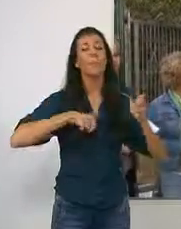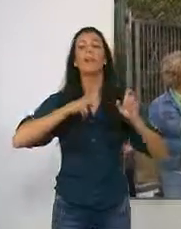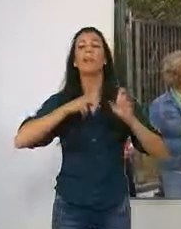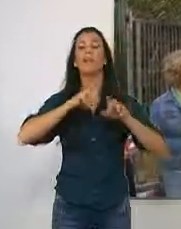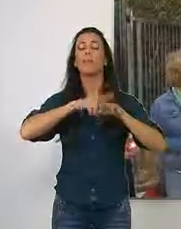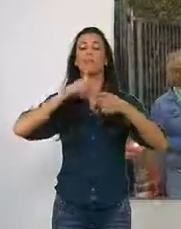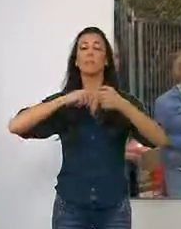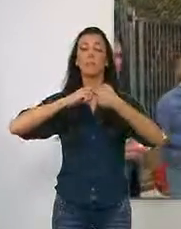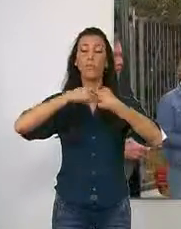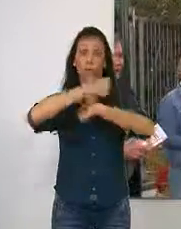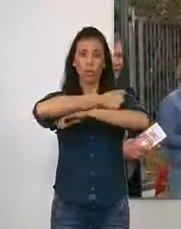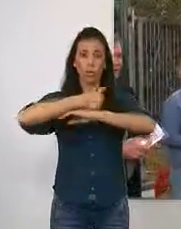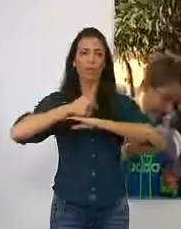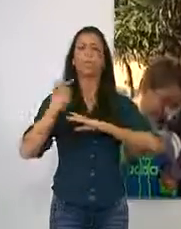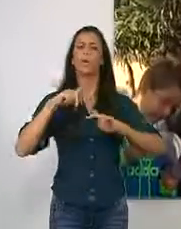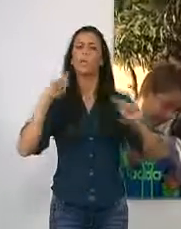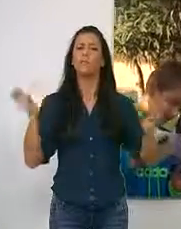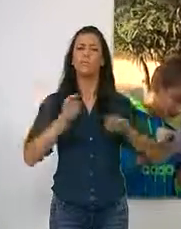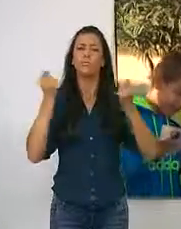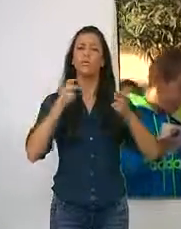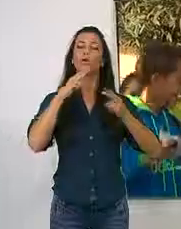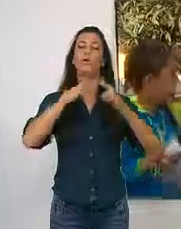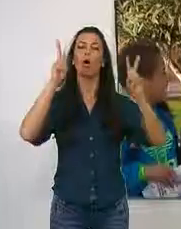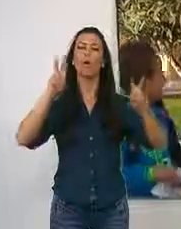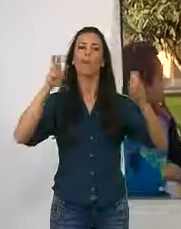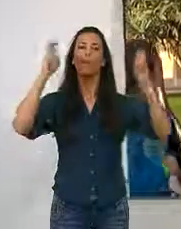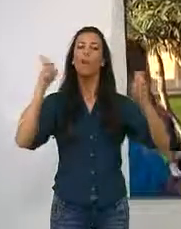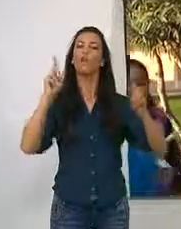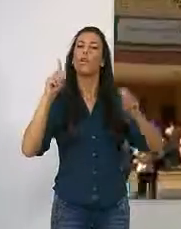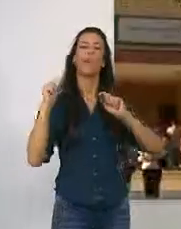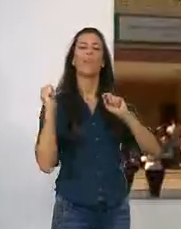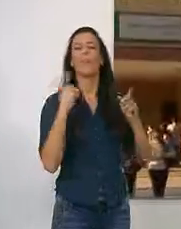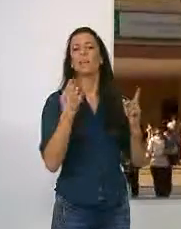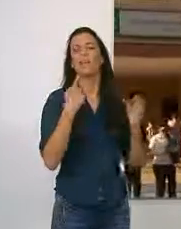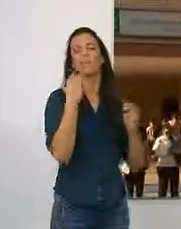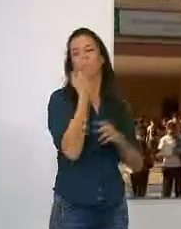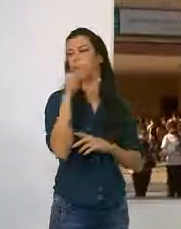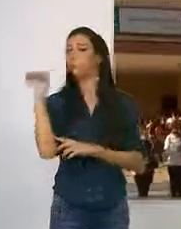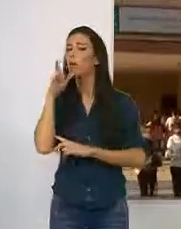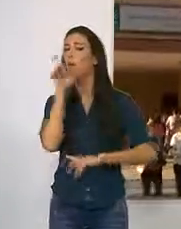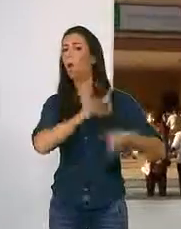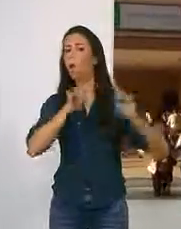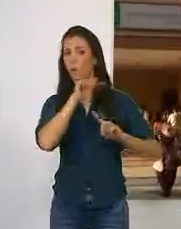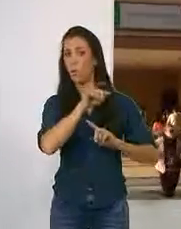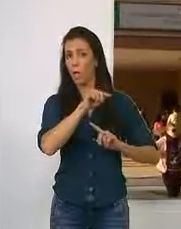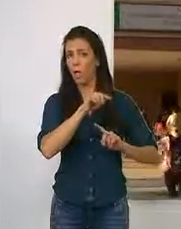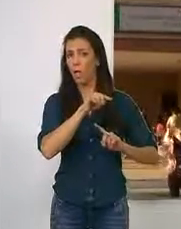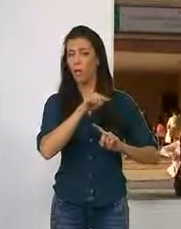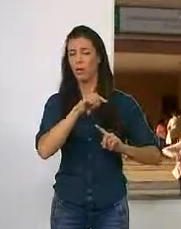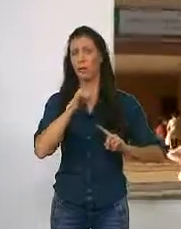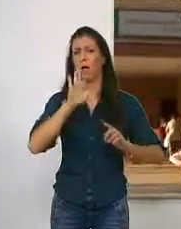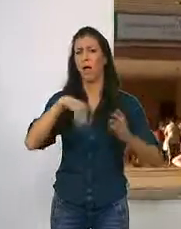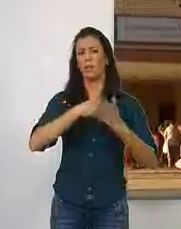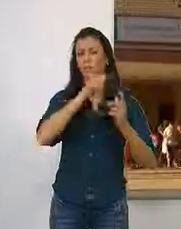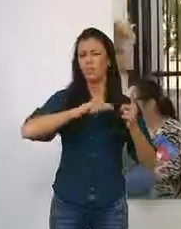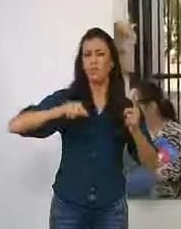participación ciudadana han llevado la campaña denominada No le des la espalda al problema hasta el